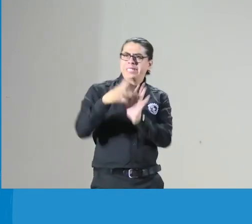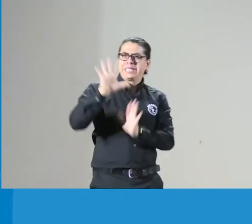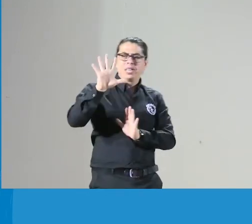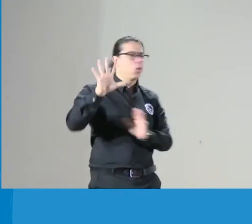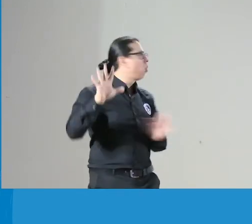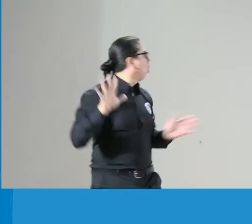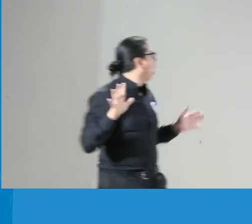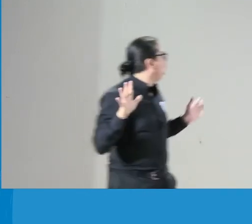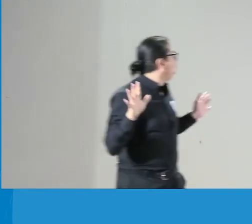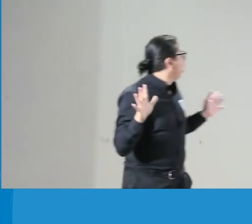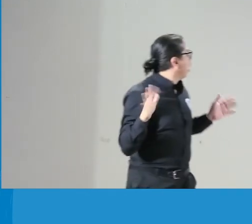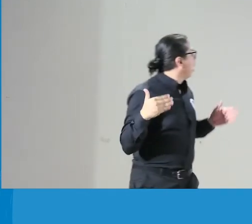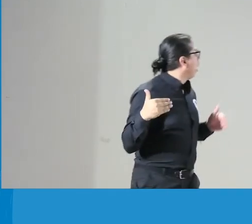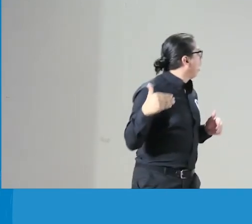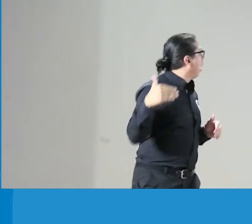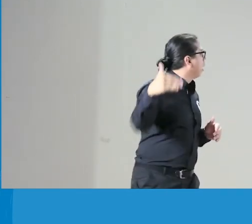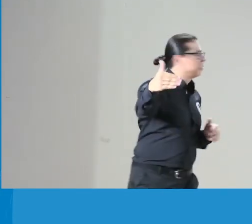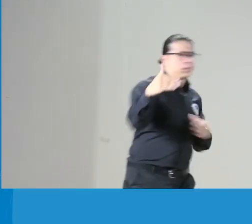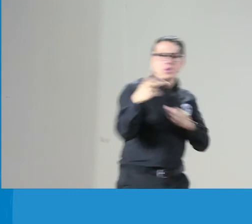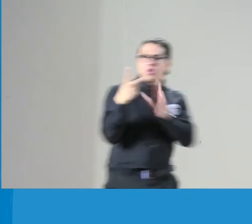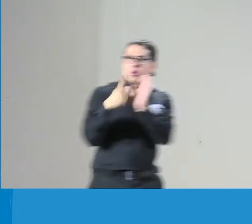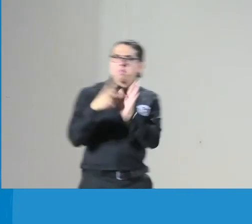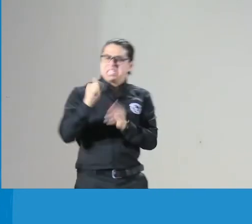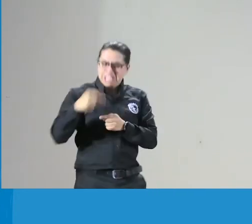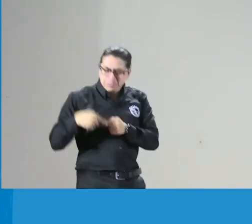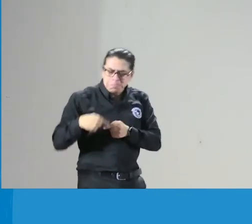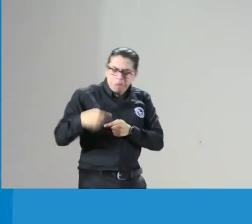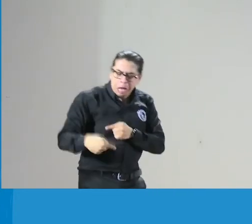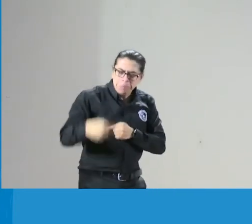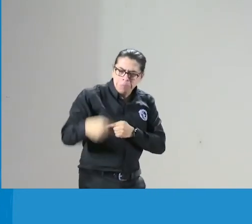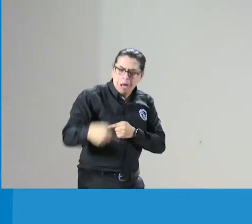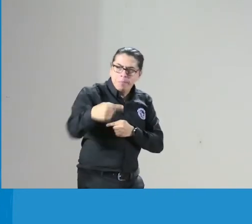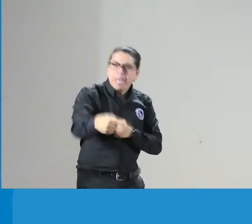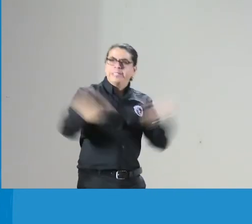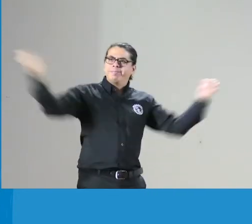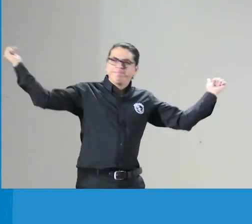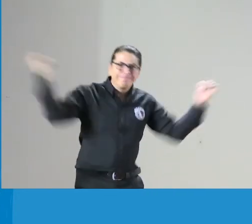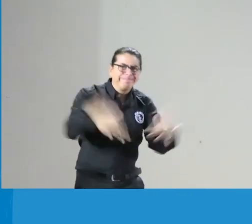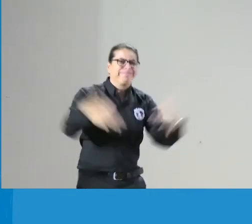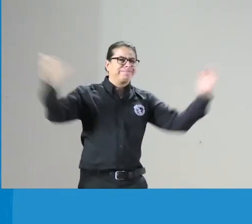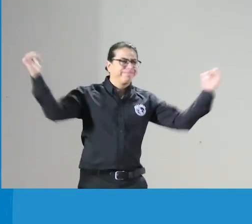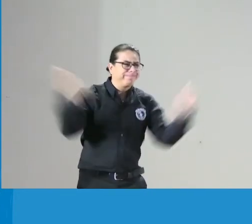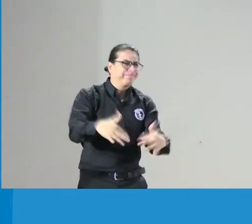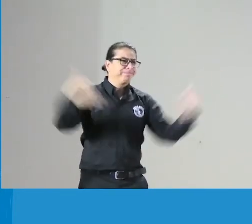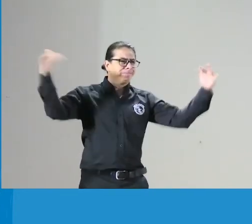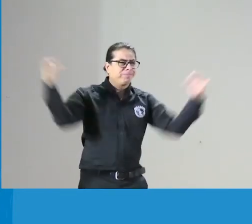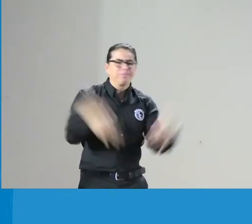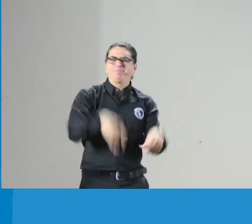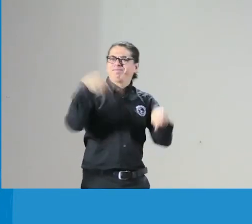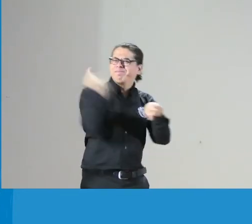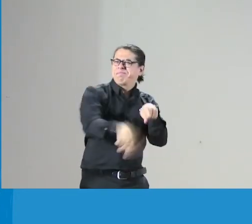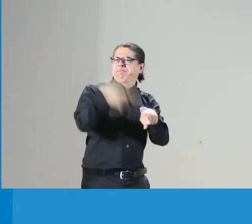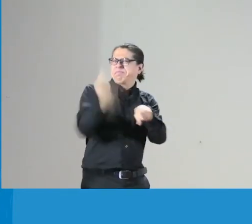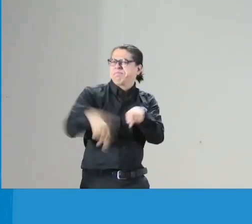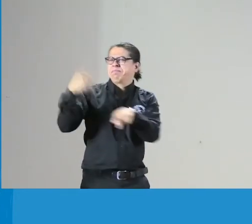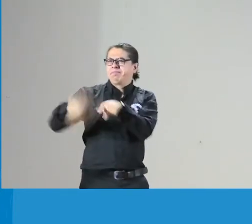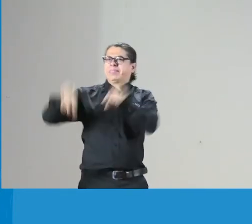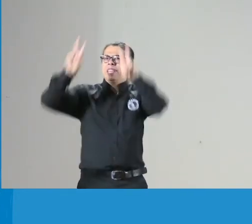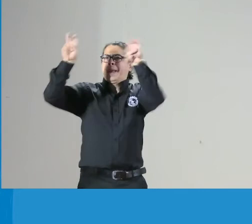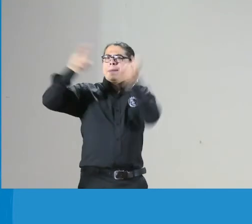más adelante en el 2005 en el 2006 se hizo otro evento y siguieron haciendo diferentes